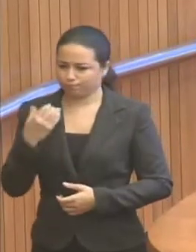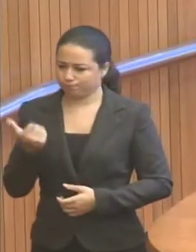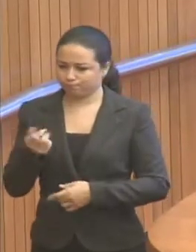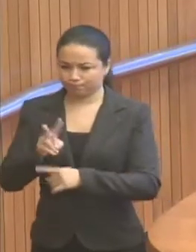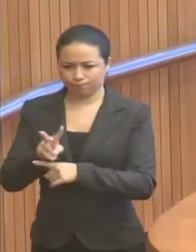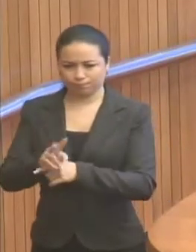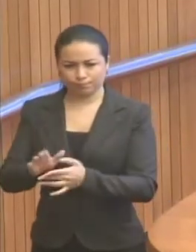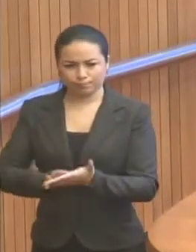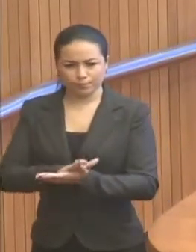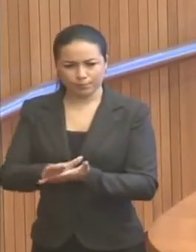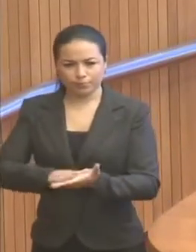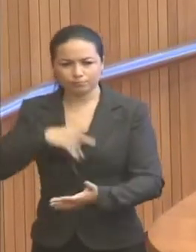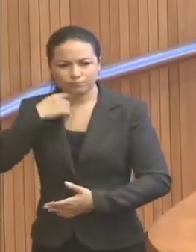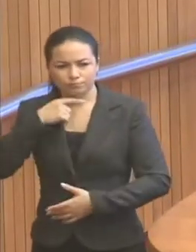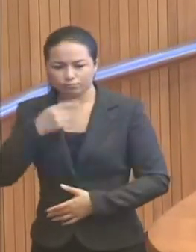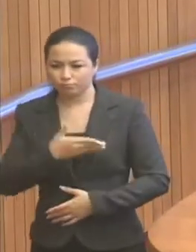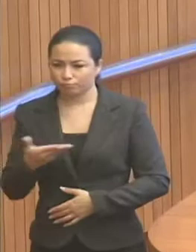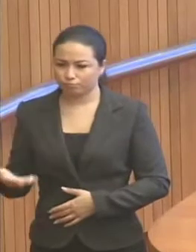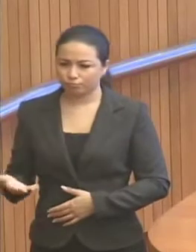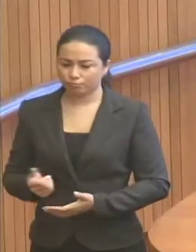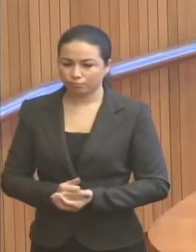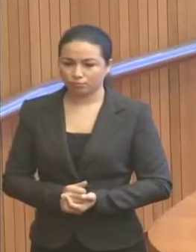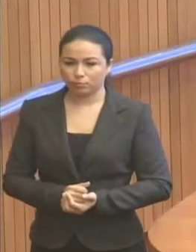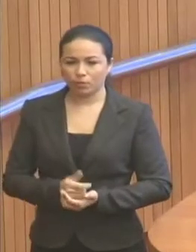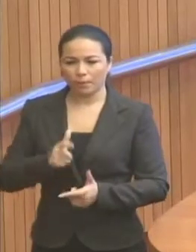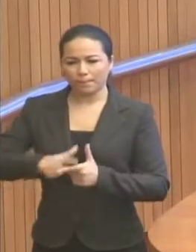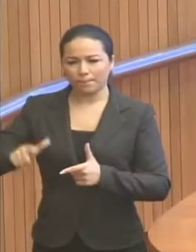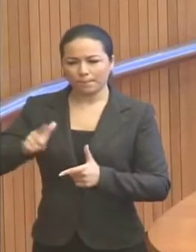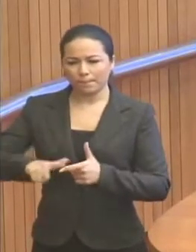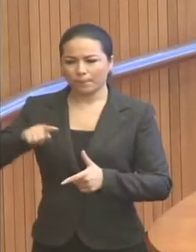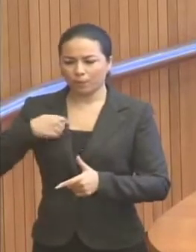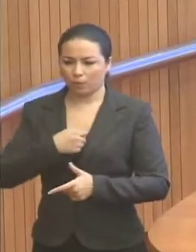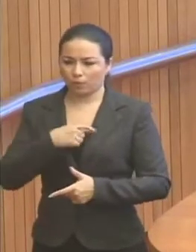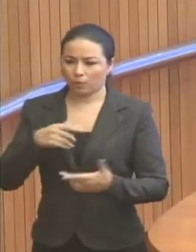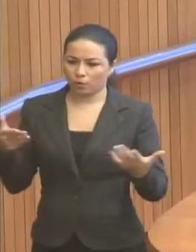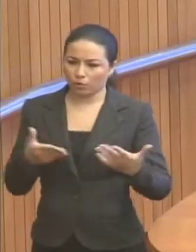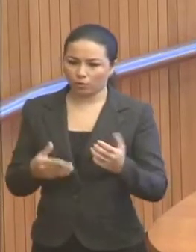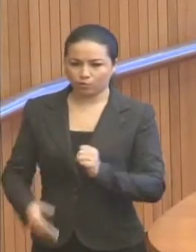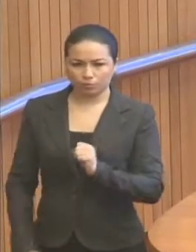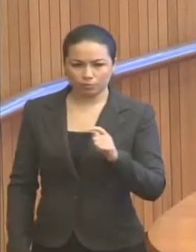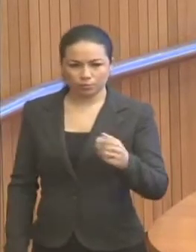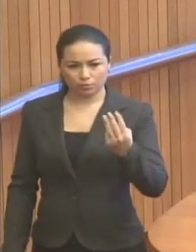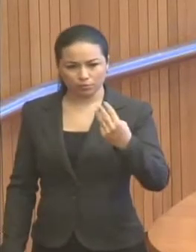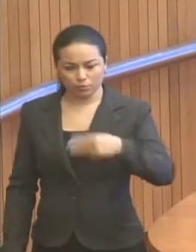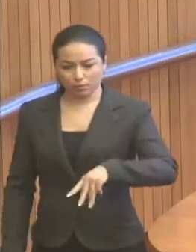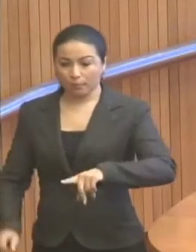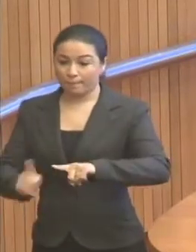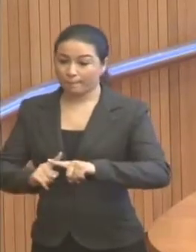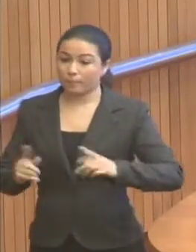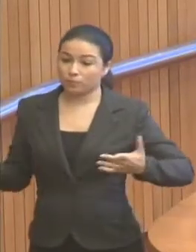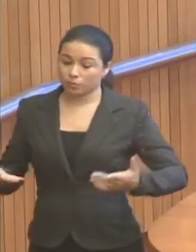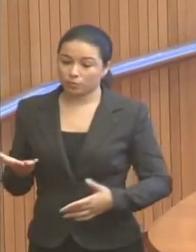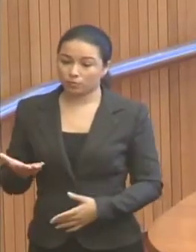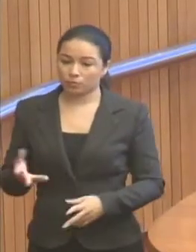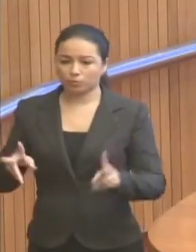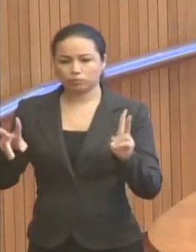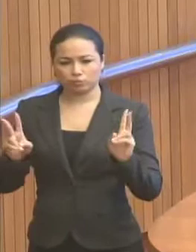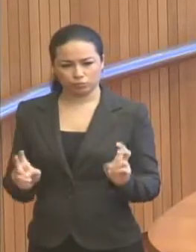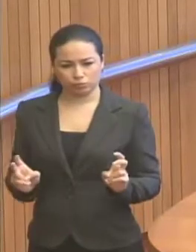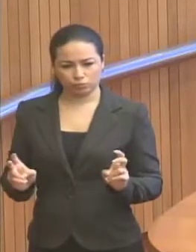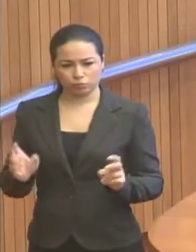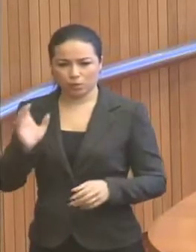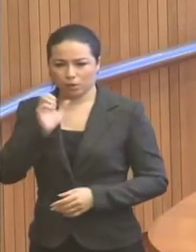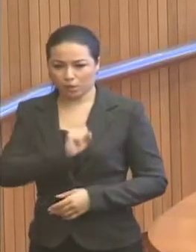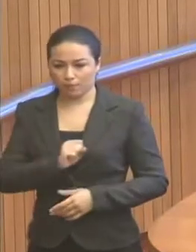atende a ninguém a situação que a gente tem hoje em São Luís do Maranhão. Agora, em relação à questão